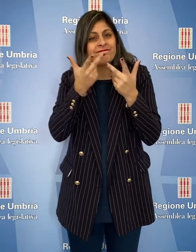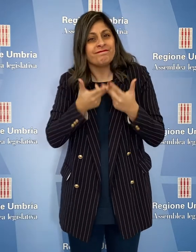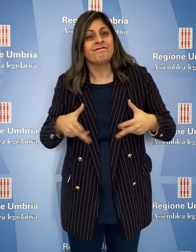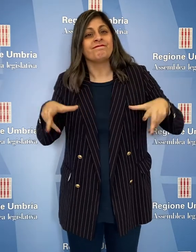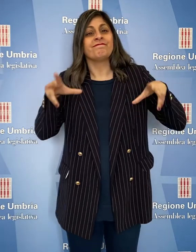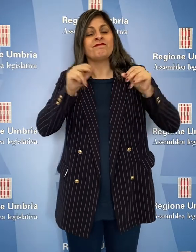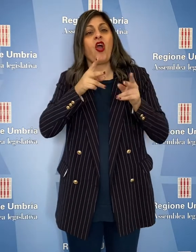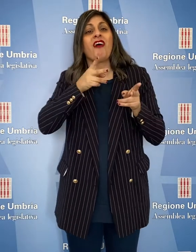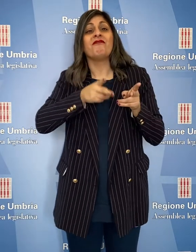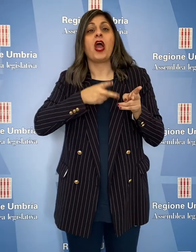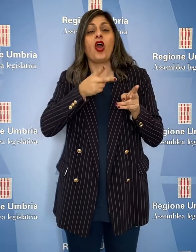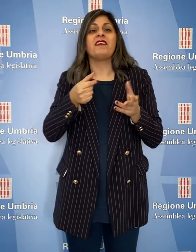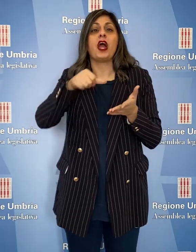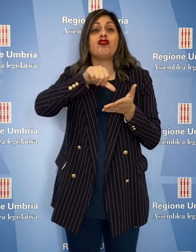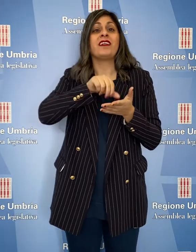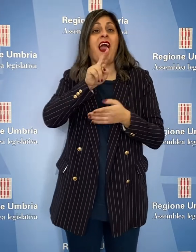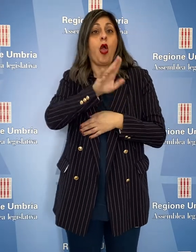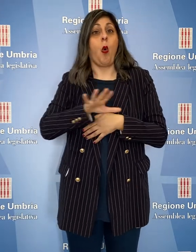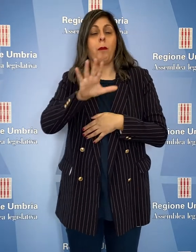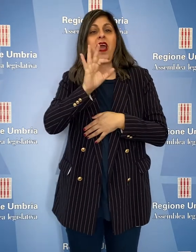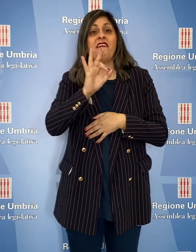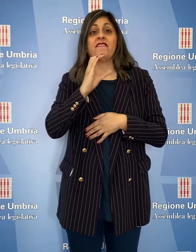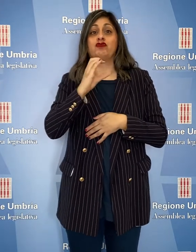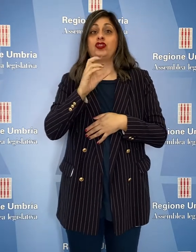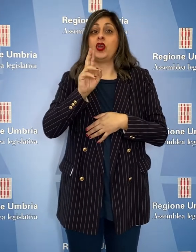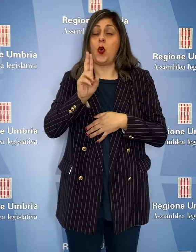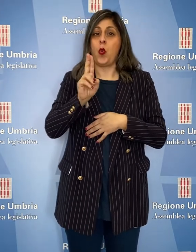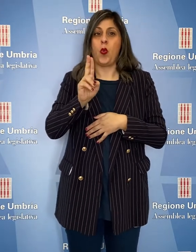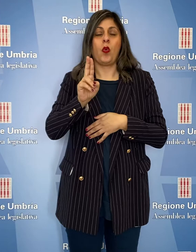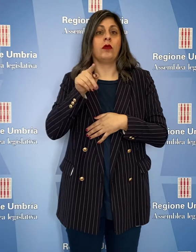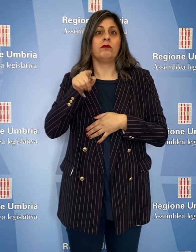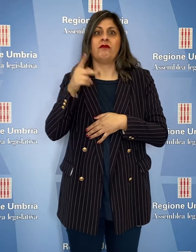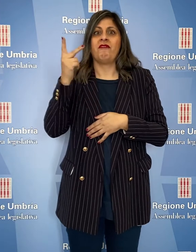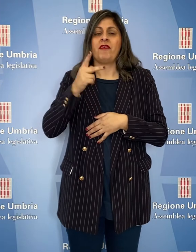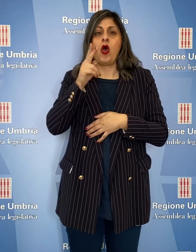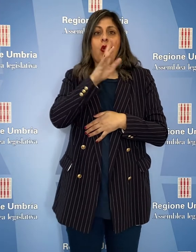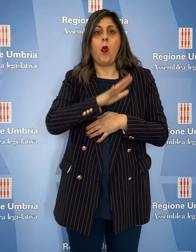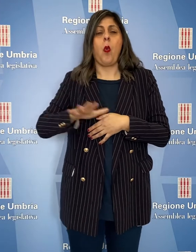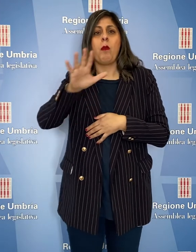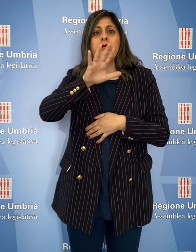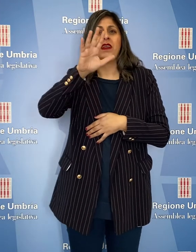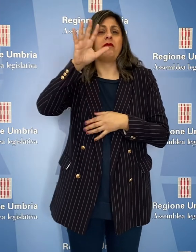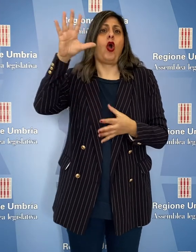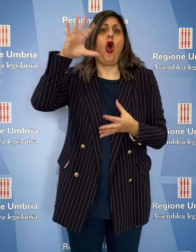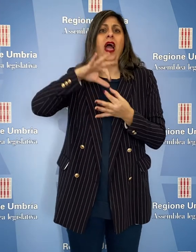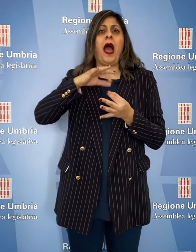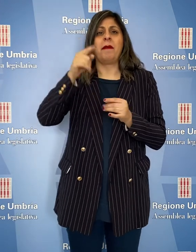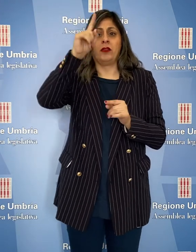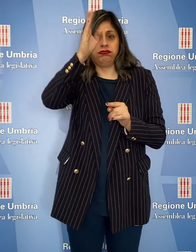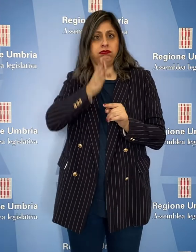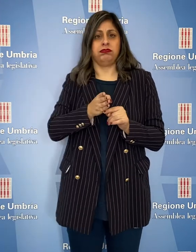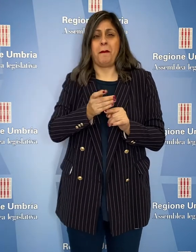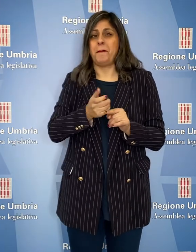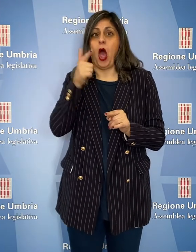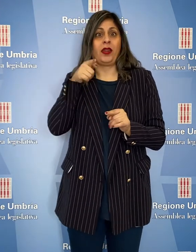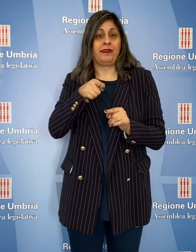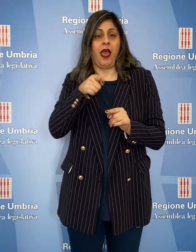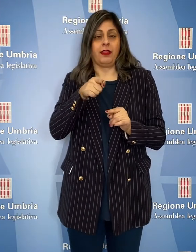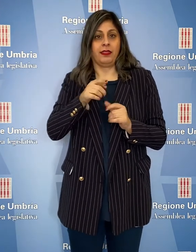Ferrovia Centrale Umbra, vera dorsale di collegamento regionale. Il processo partecipativo